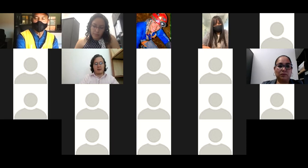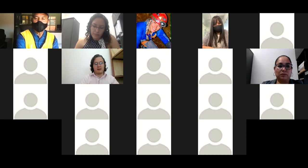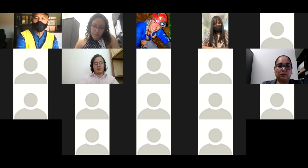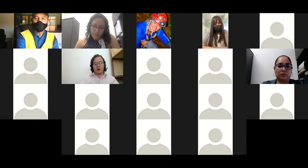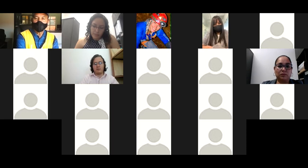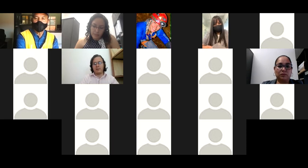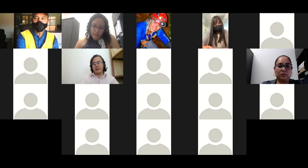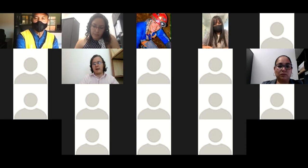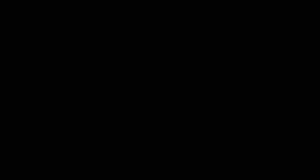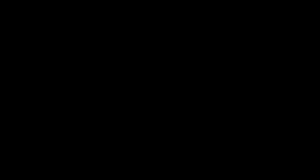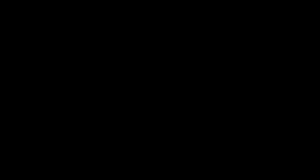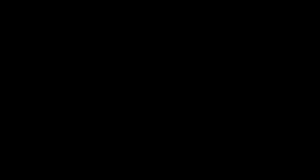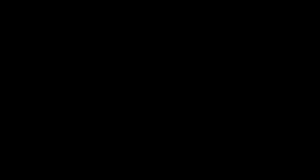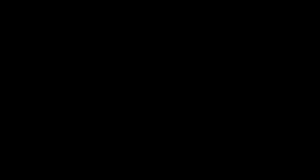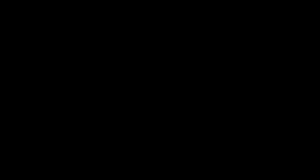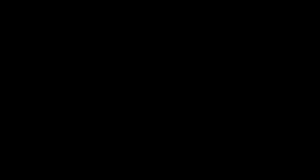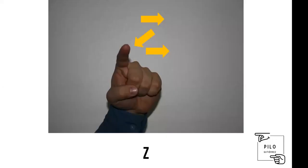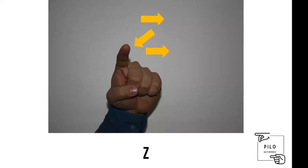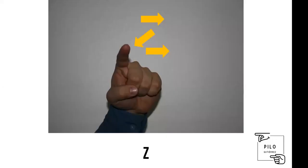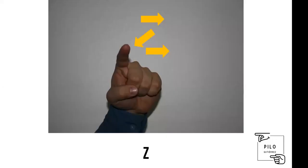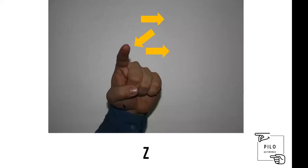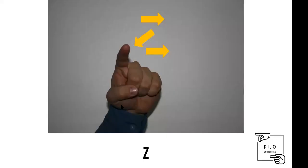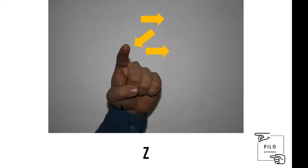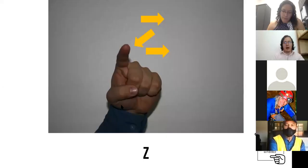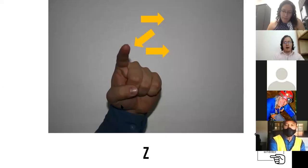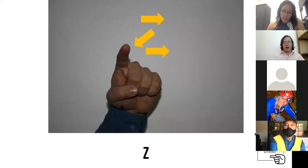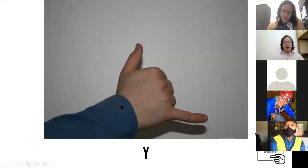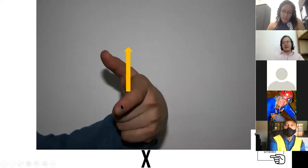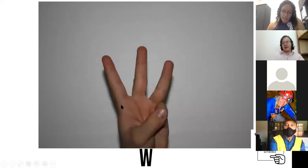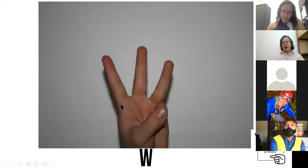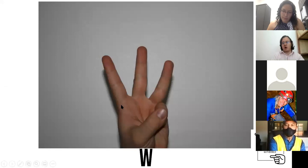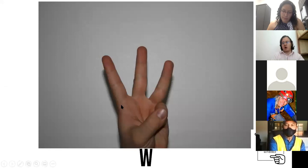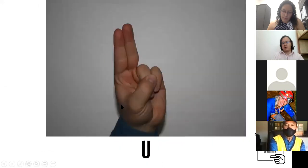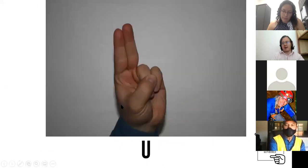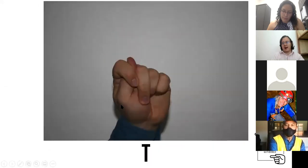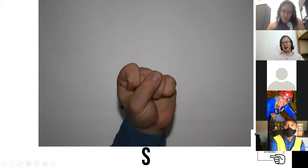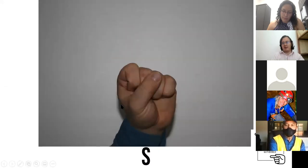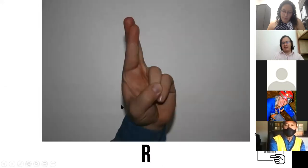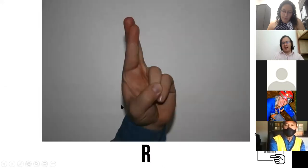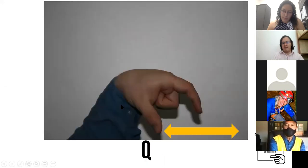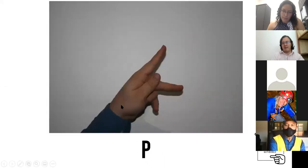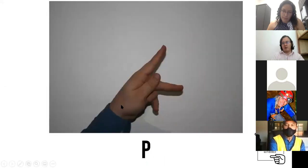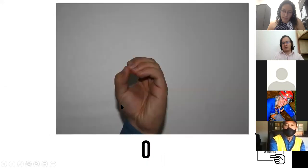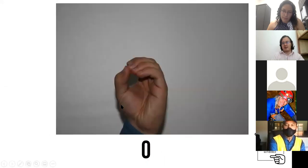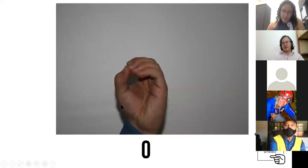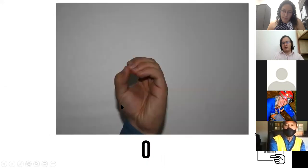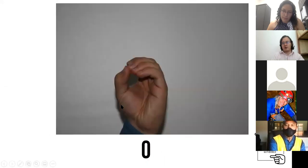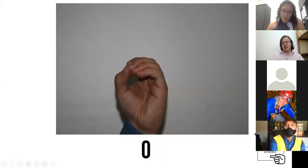presentación yo lo que les decía era que el abecedario nos va a sacar de muchas muchas